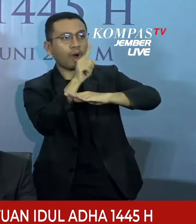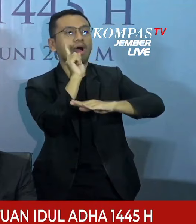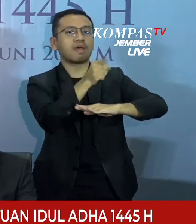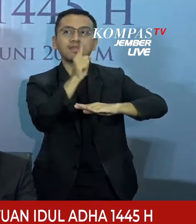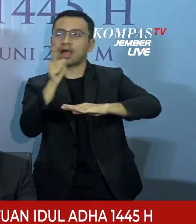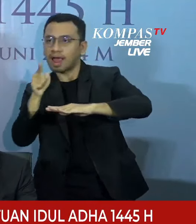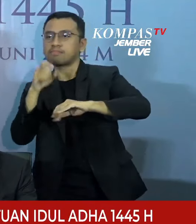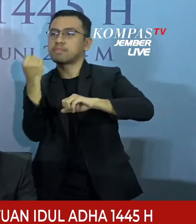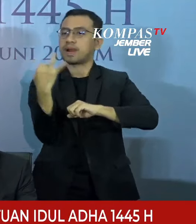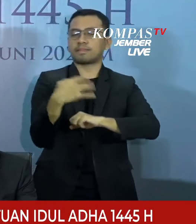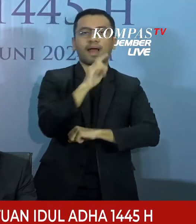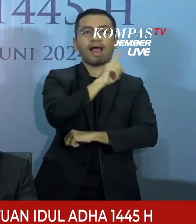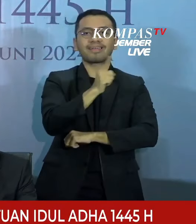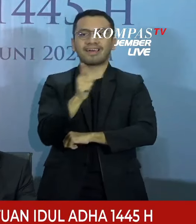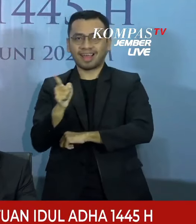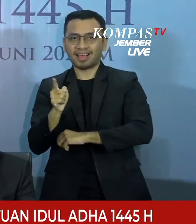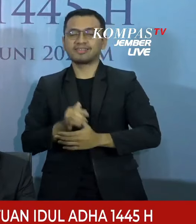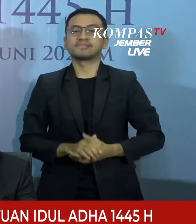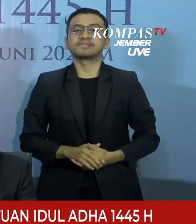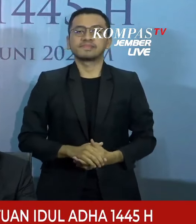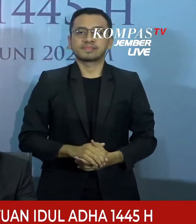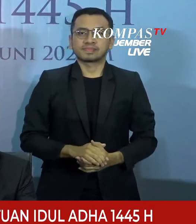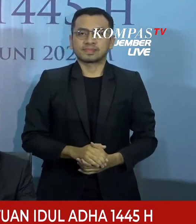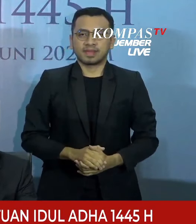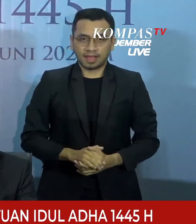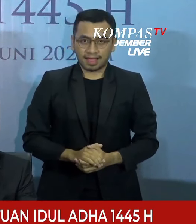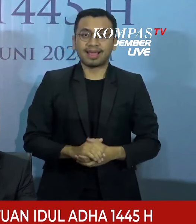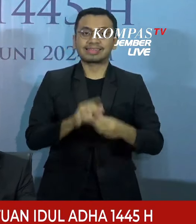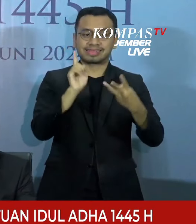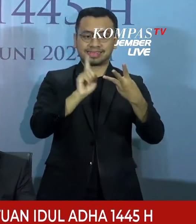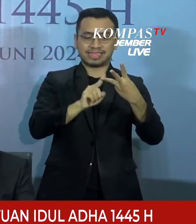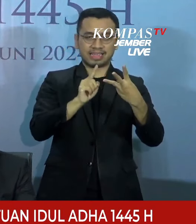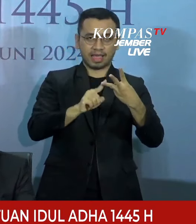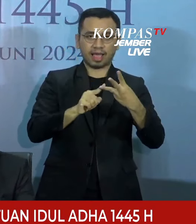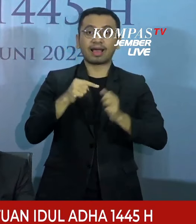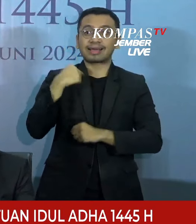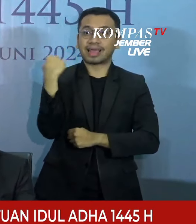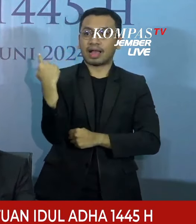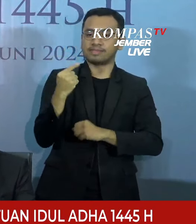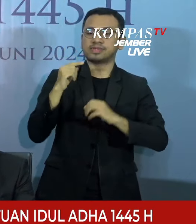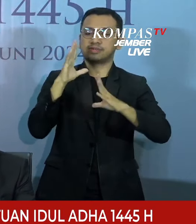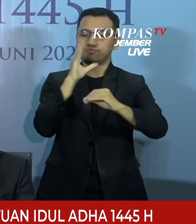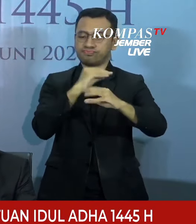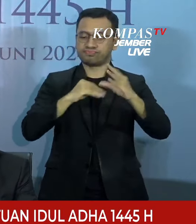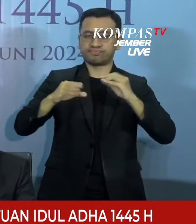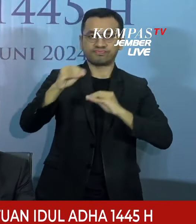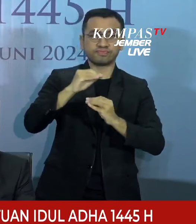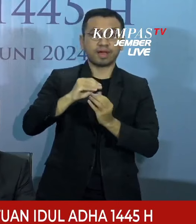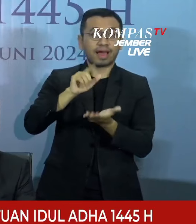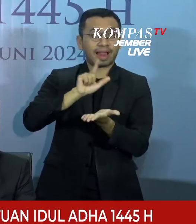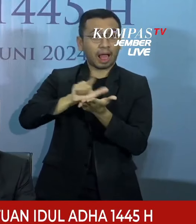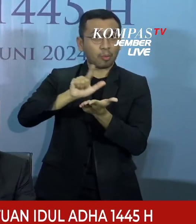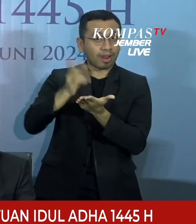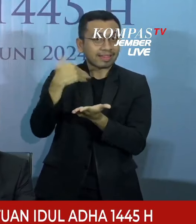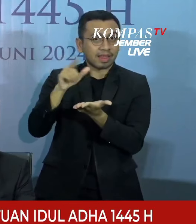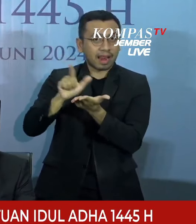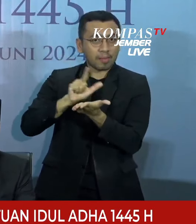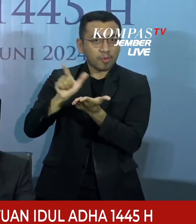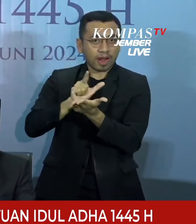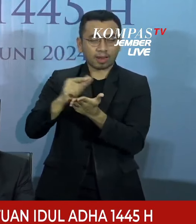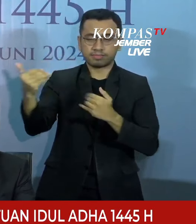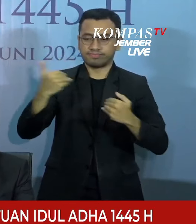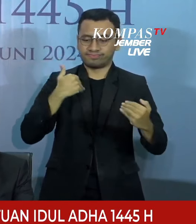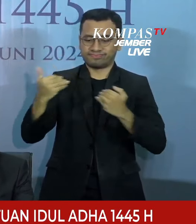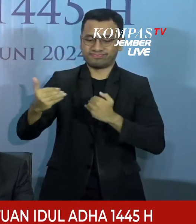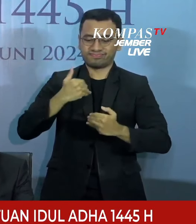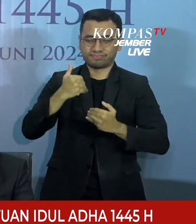Ketiga, forum sidang bersepakat bahwa laporan rukyat yang masuk sesuai dengan data